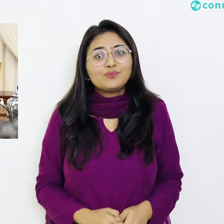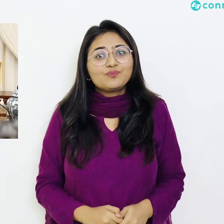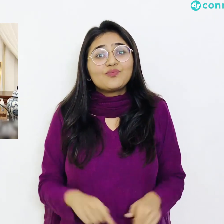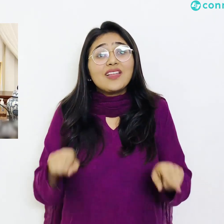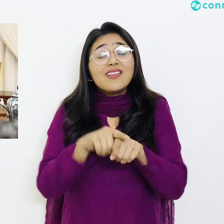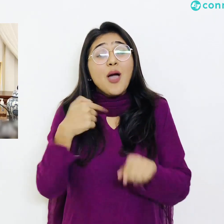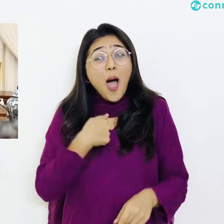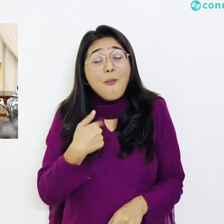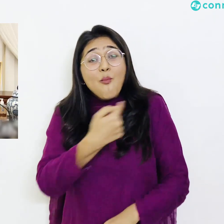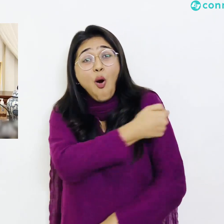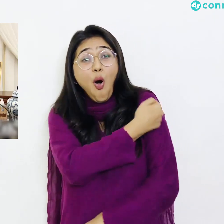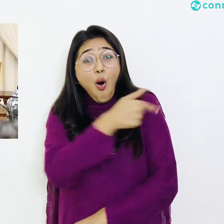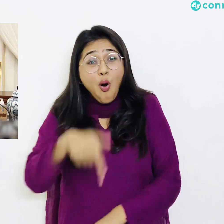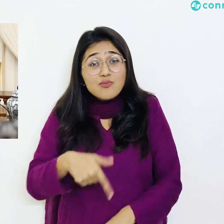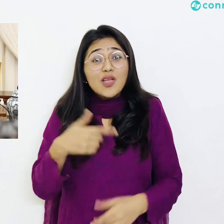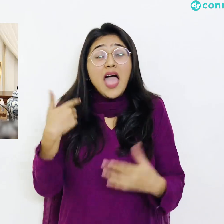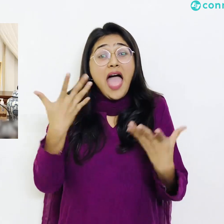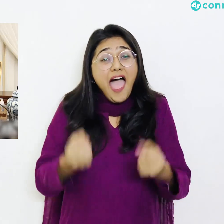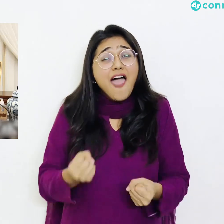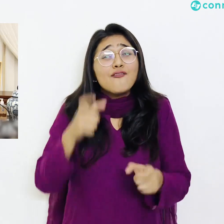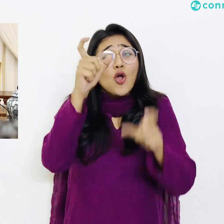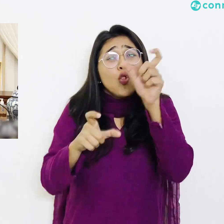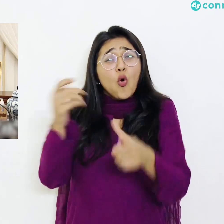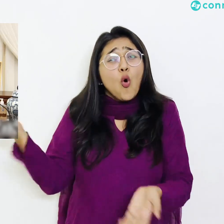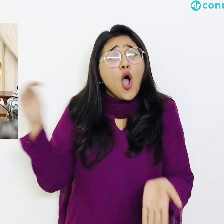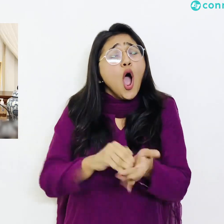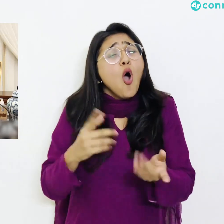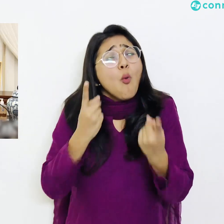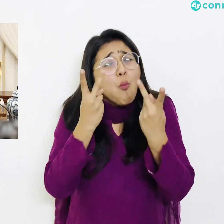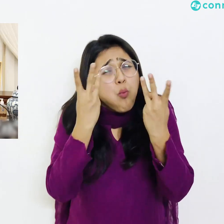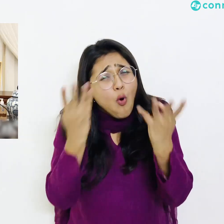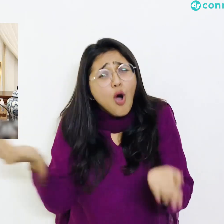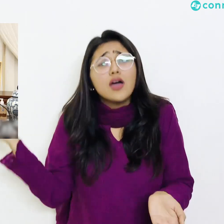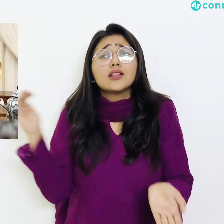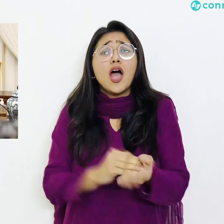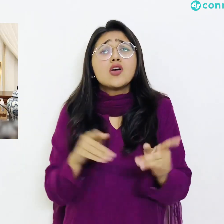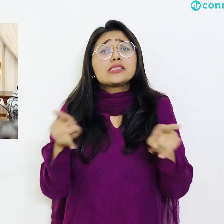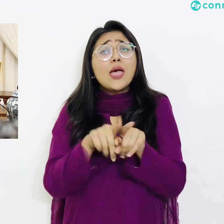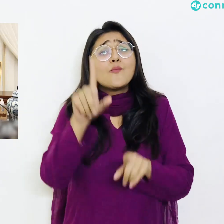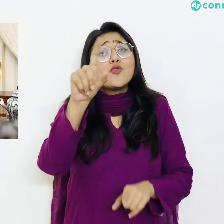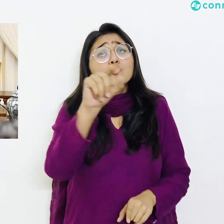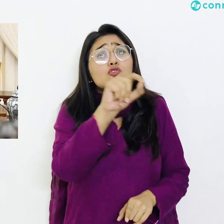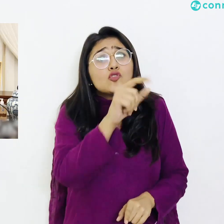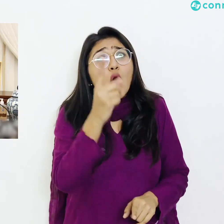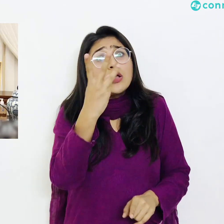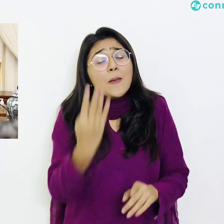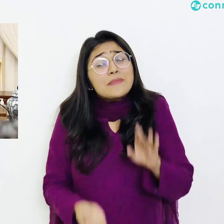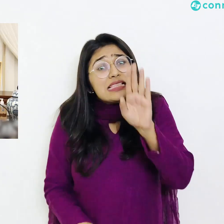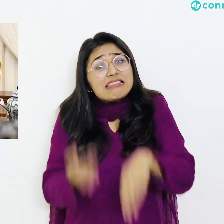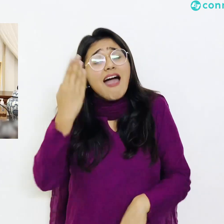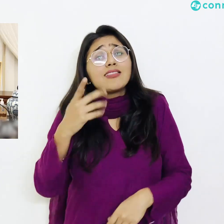اس وقت اور فلو کر رہی ہیں روزانہ سووں کی دادات میں نئے مریض آ رہے ہیں